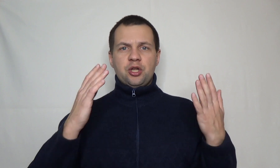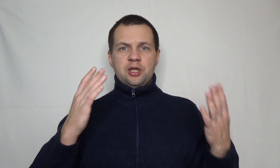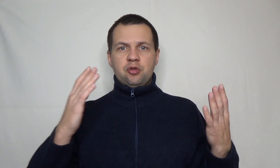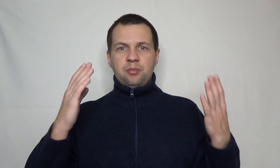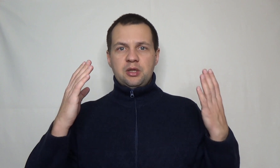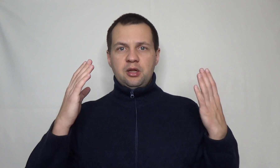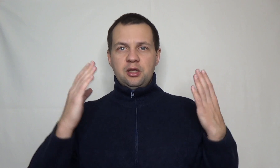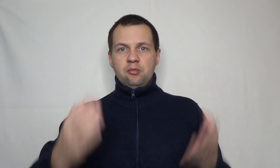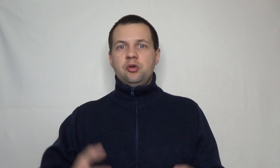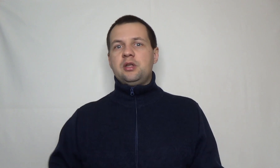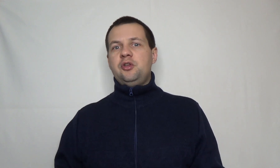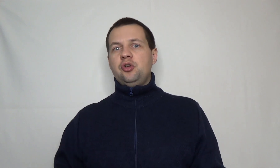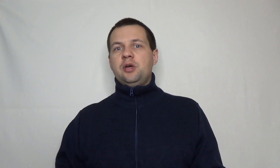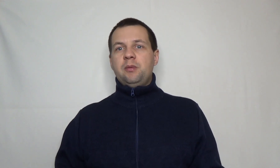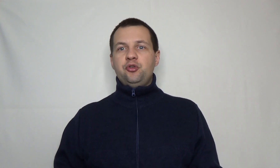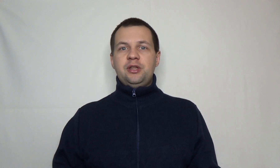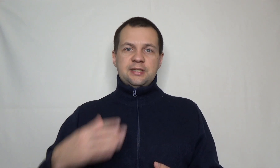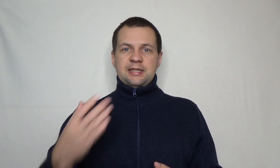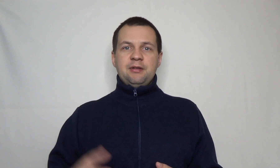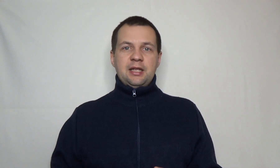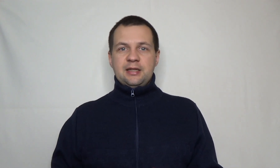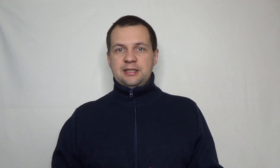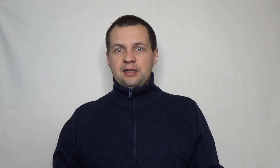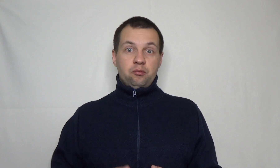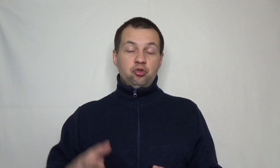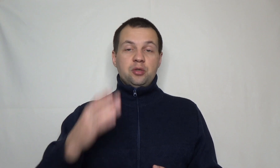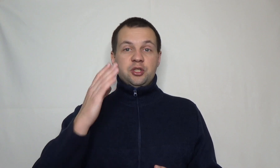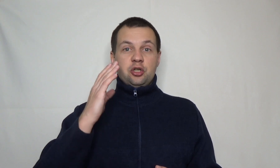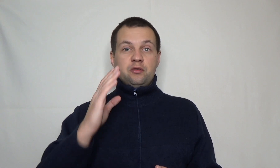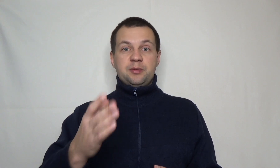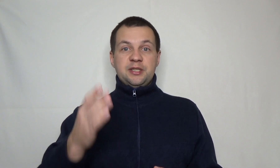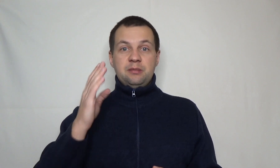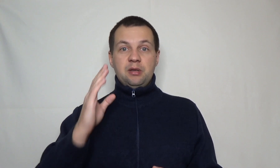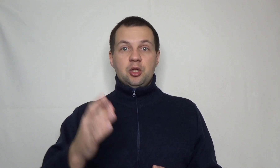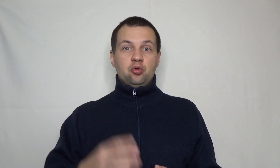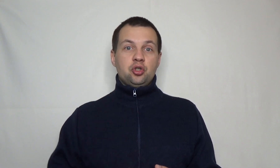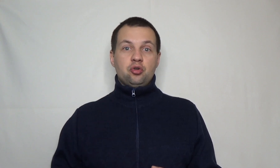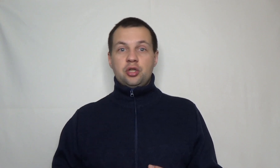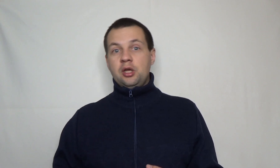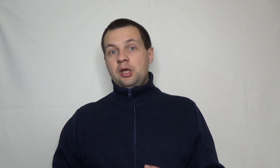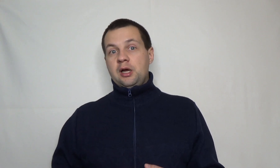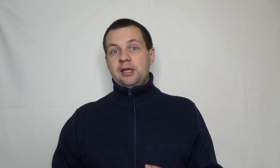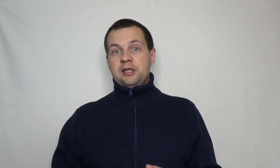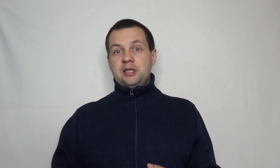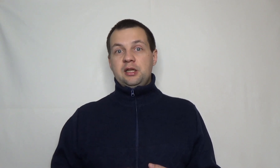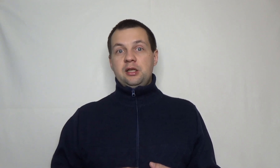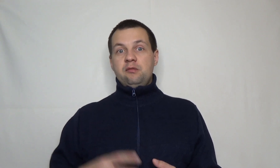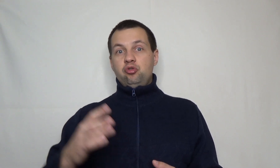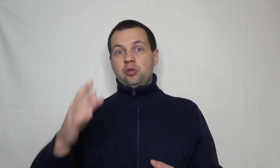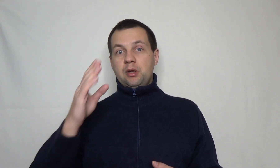не откладывают капитал и это видео их побудит, заставит это делать. В будущем они скажут вам спасибо и мне тоже, что они это делали и в будущем